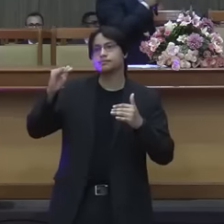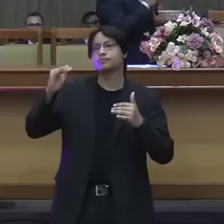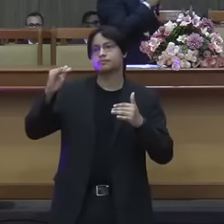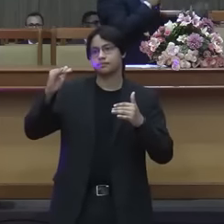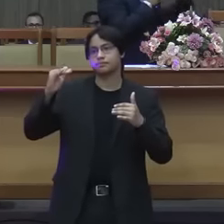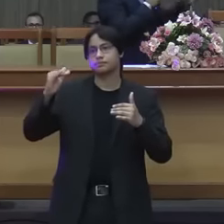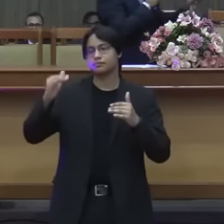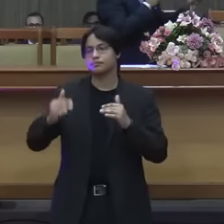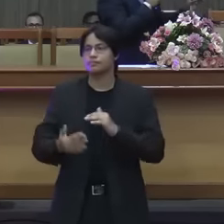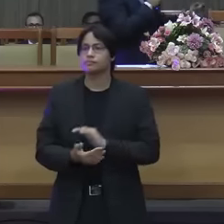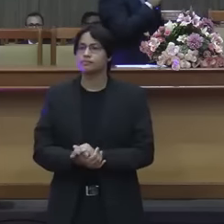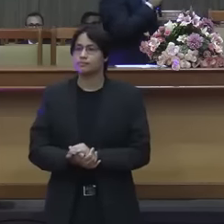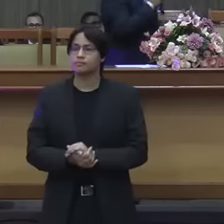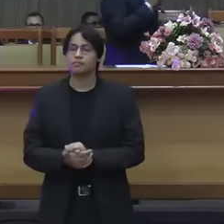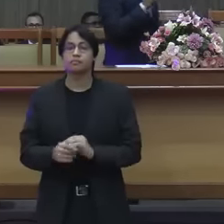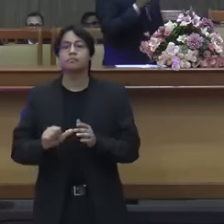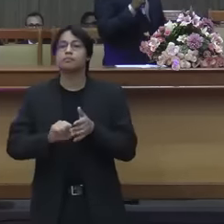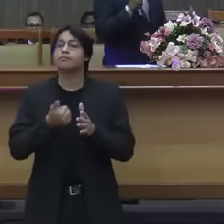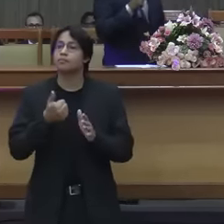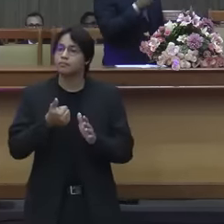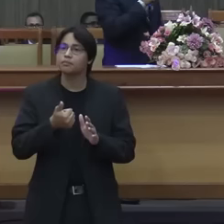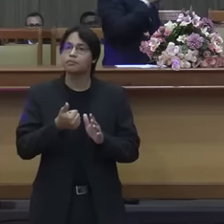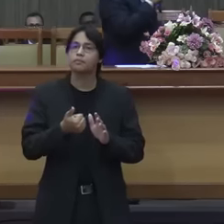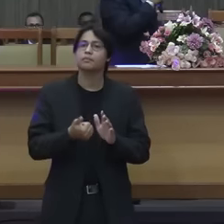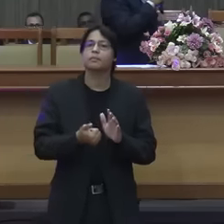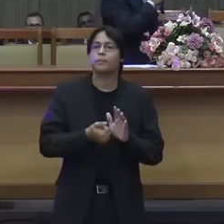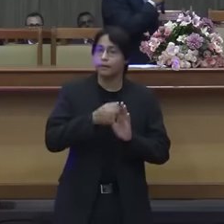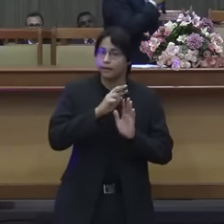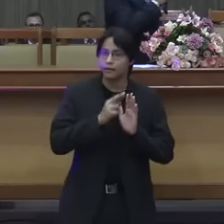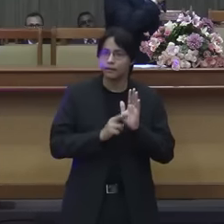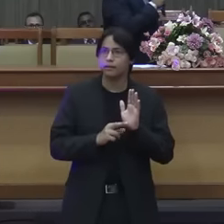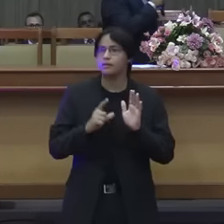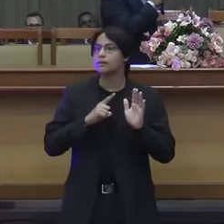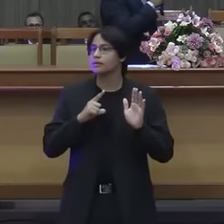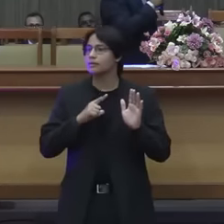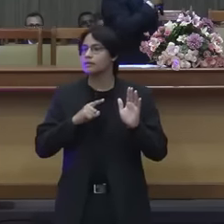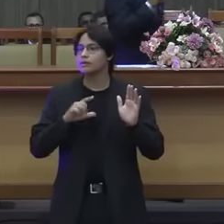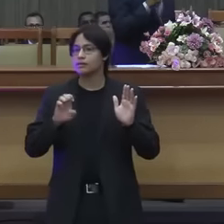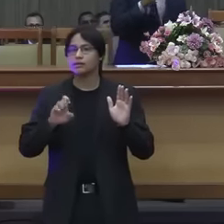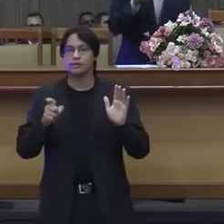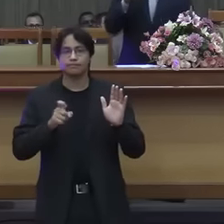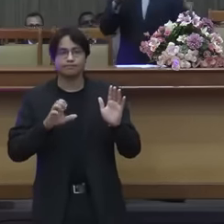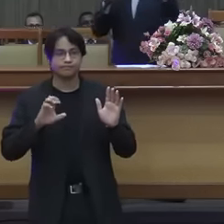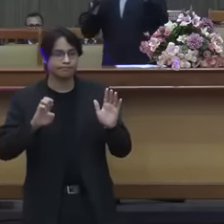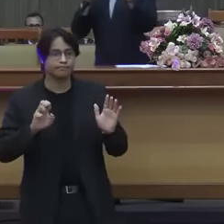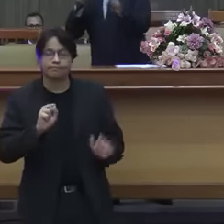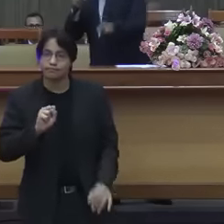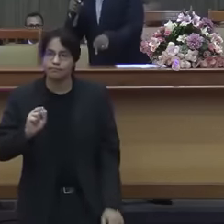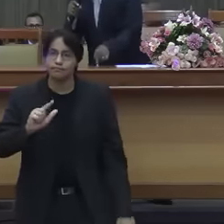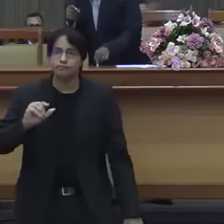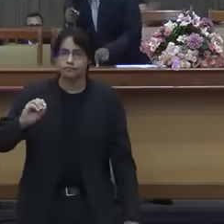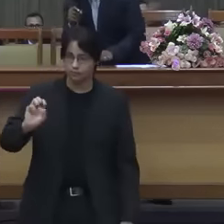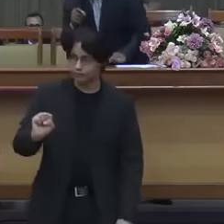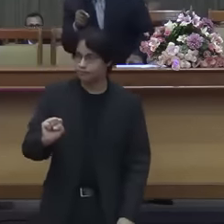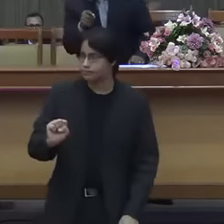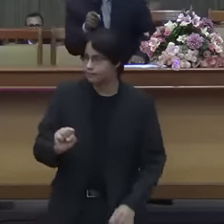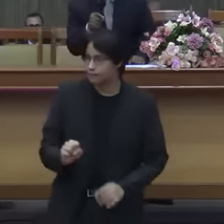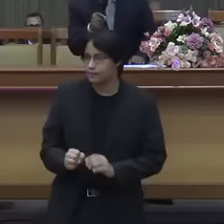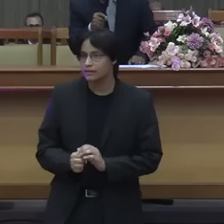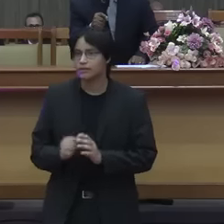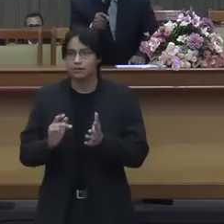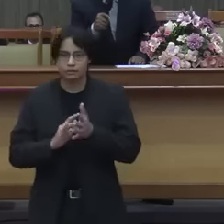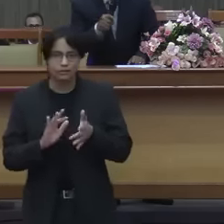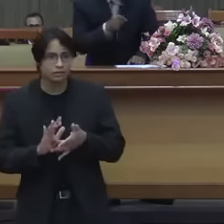primeiro as regras elas possuem as suas exceções Jesus deu mais valor a vida do que